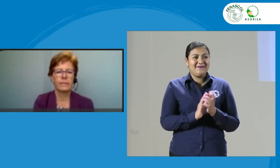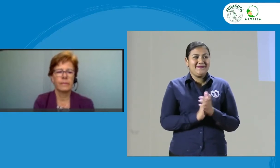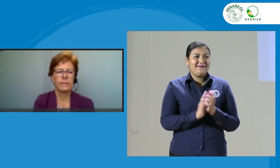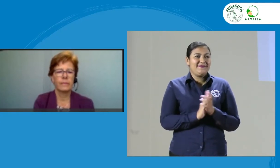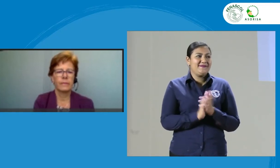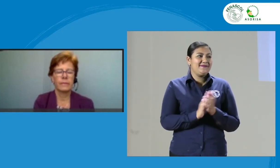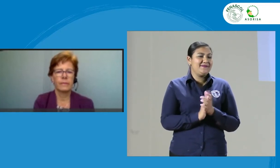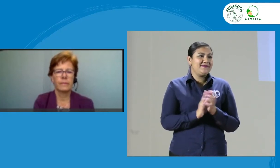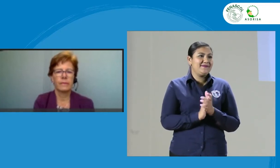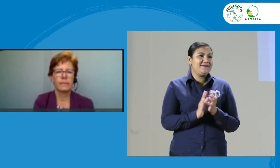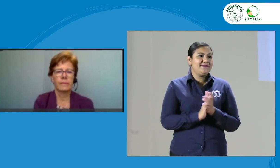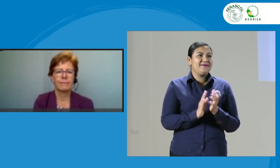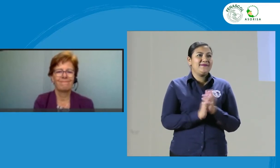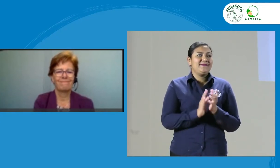¿Qué pregunta? en un un mascado?